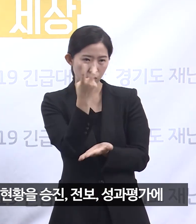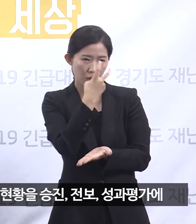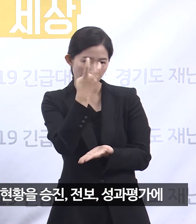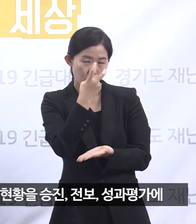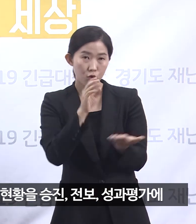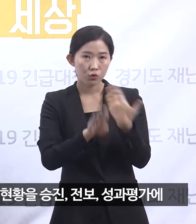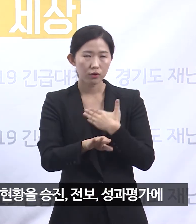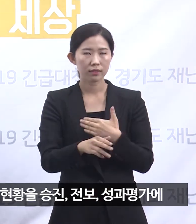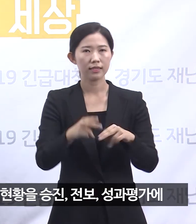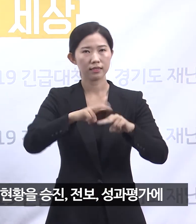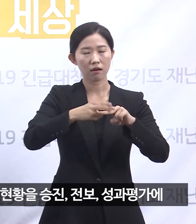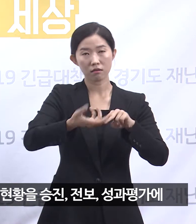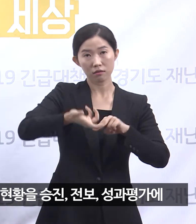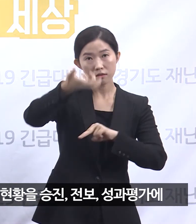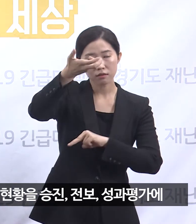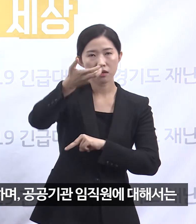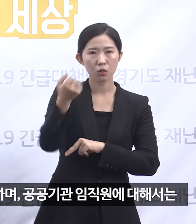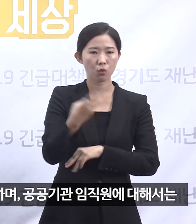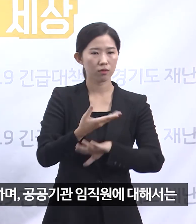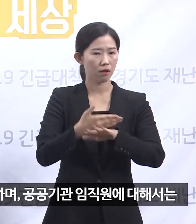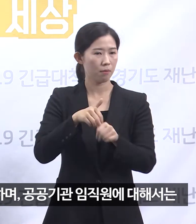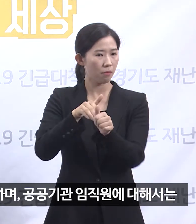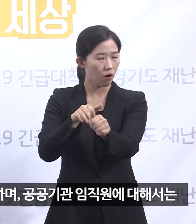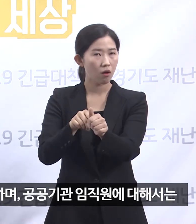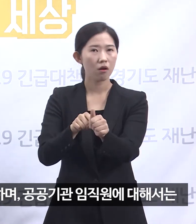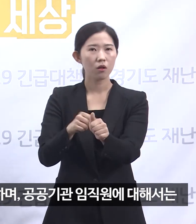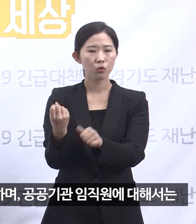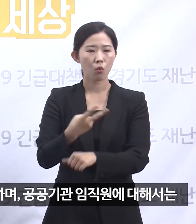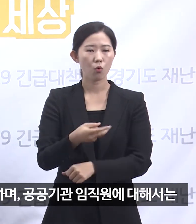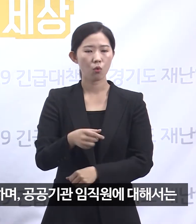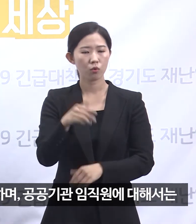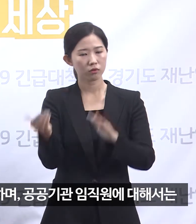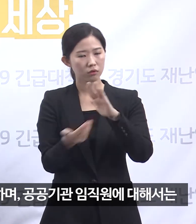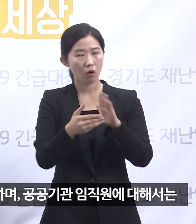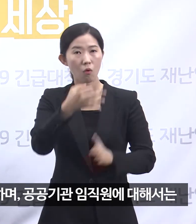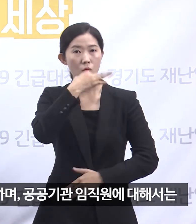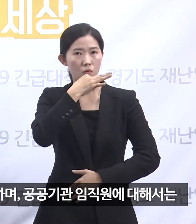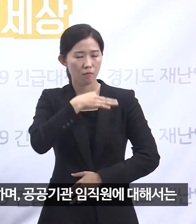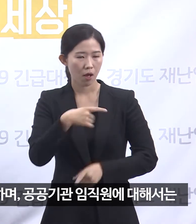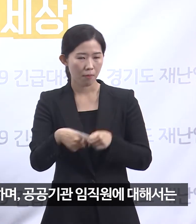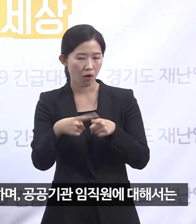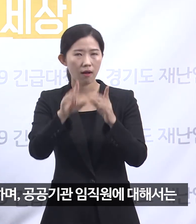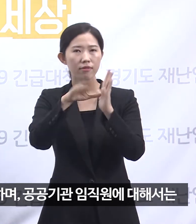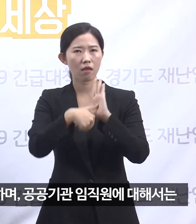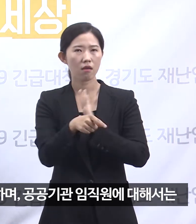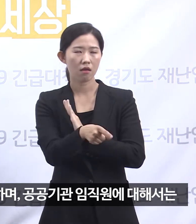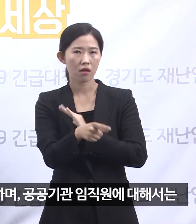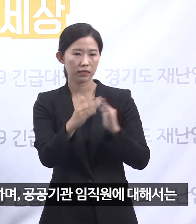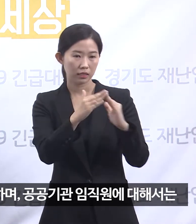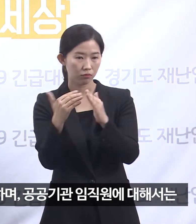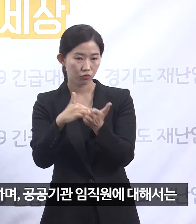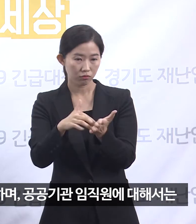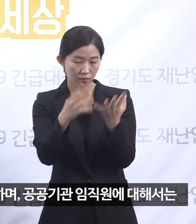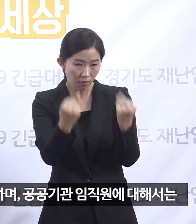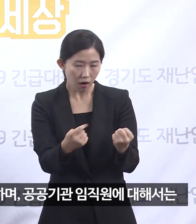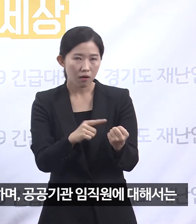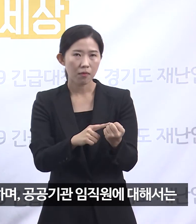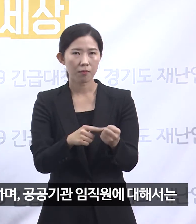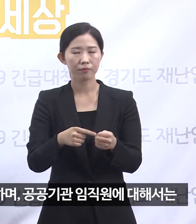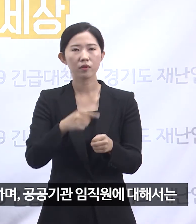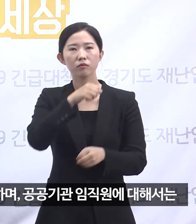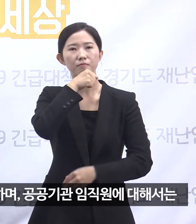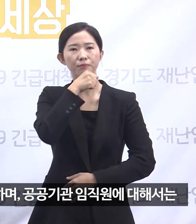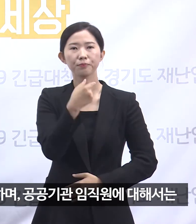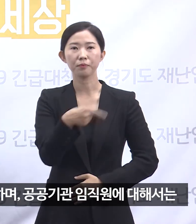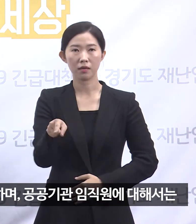전보, 성과평가에 반영합니다. 그리고 다주택자는 관련